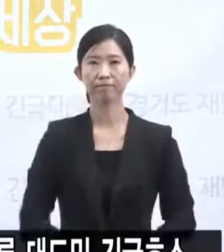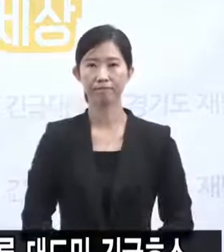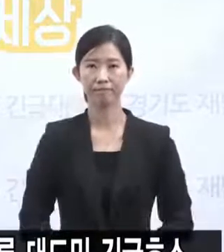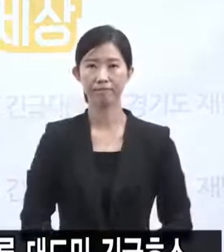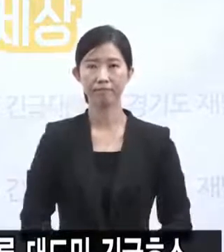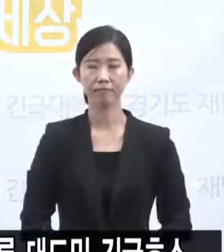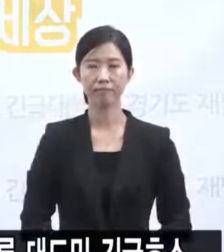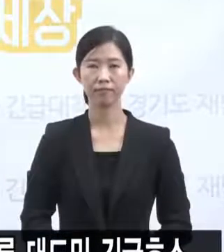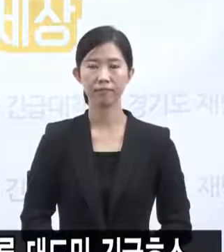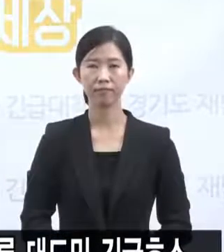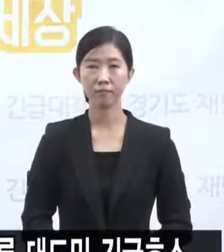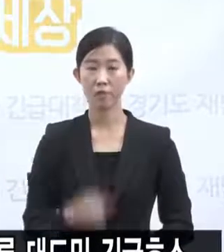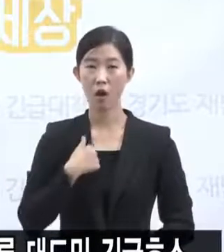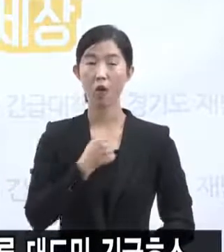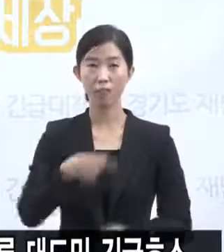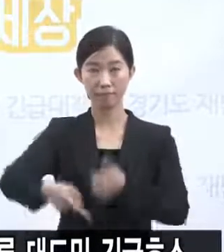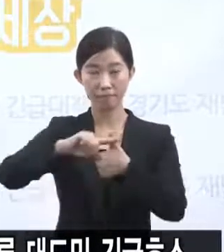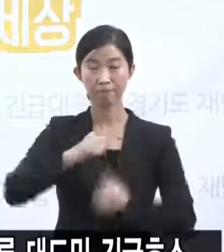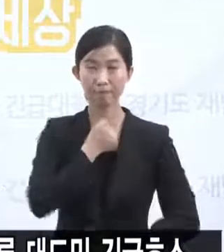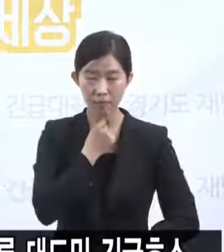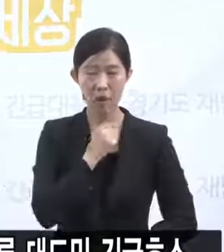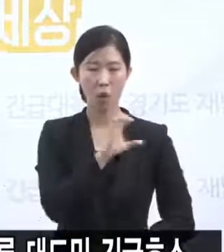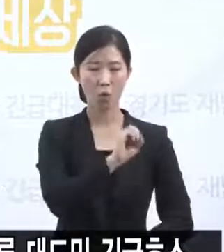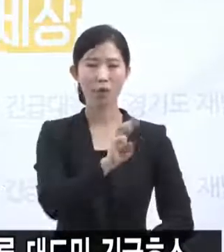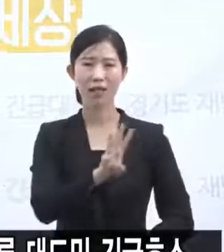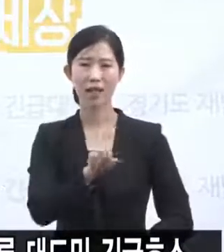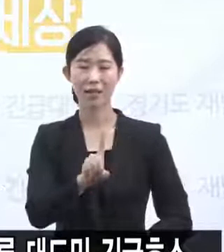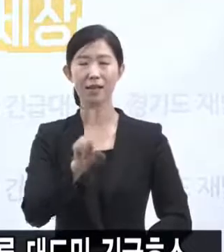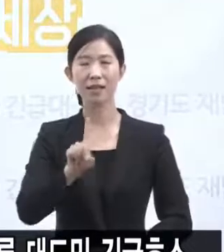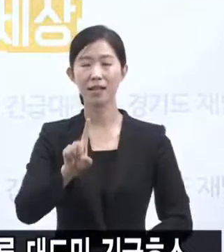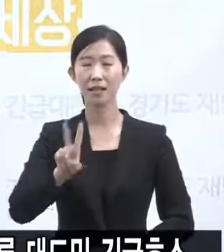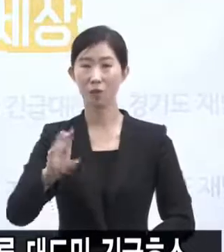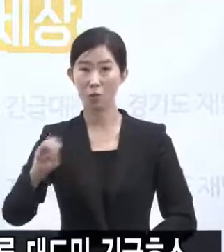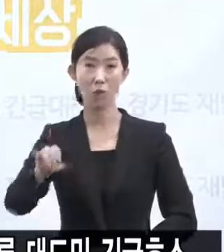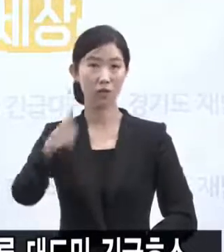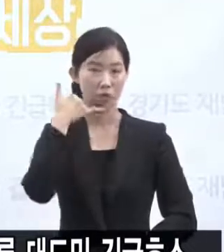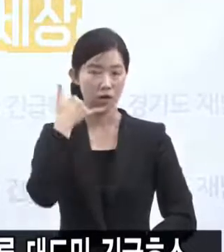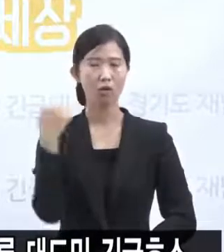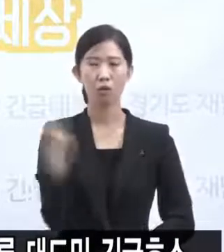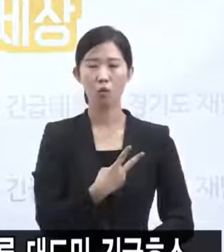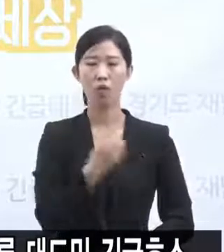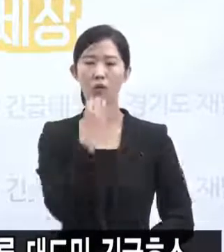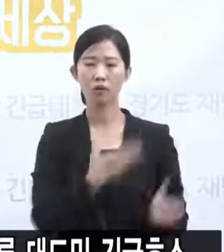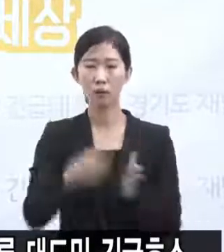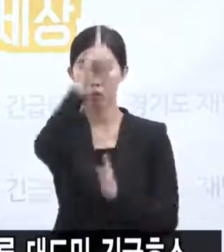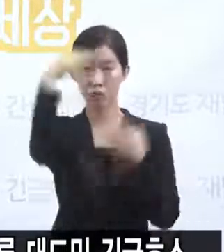자원은 031120번으로 전화를 해주시거나 경기도청 혹은